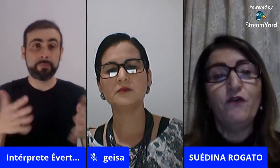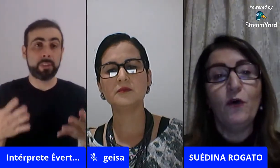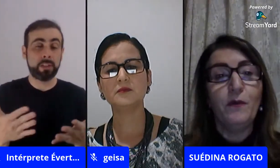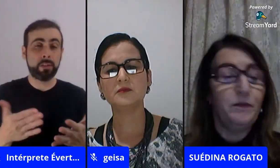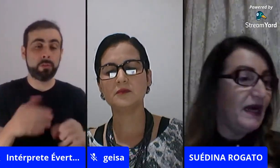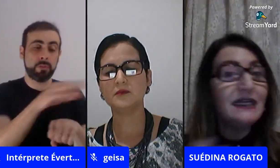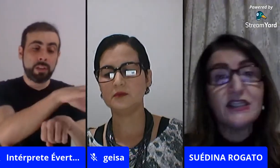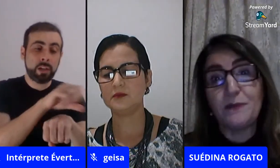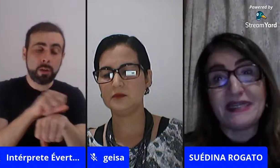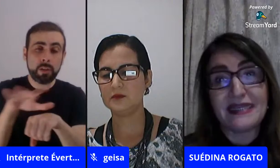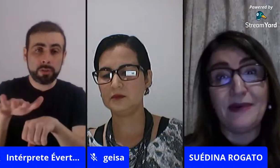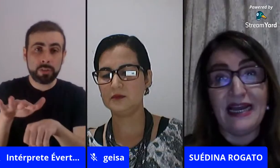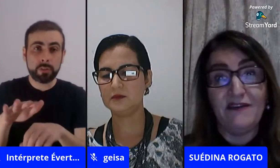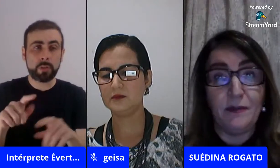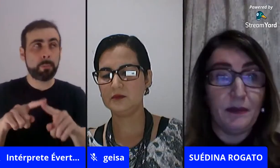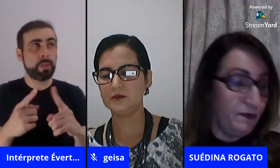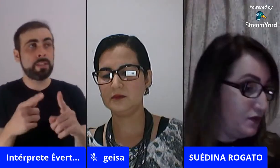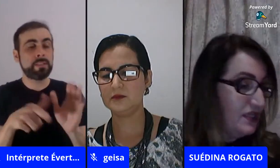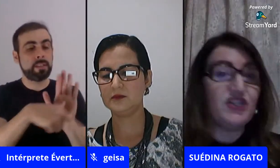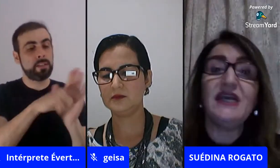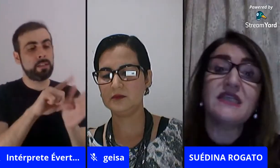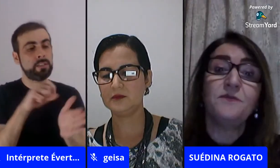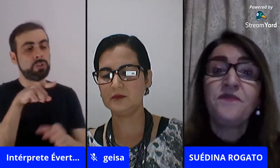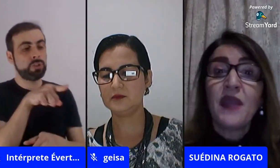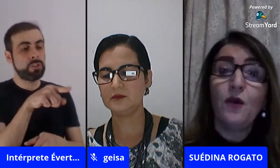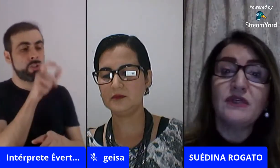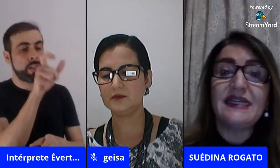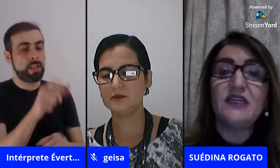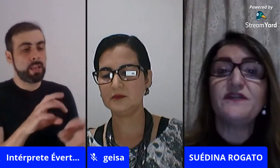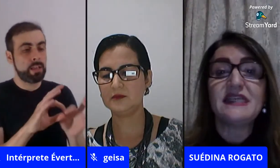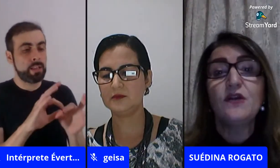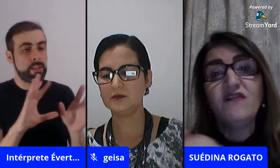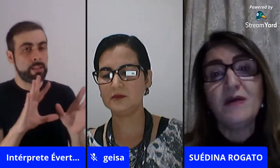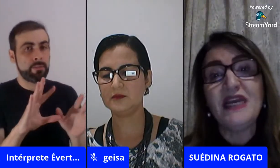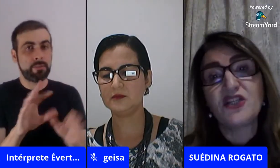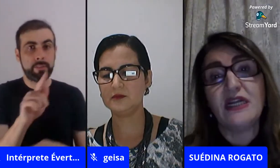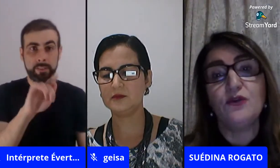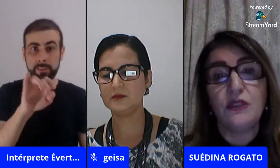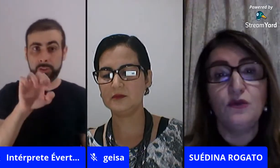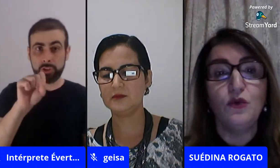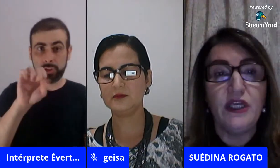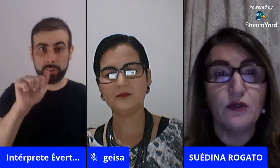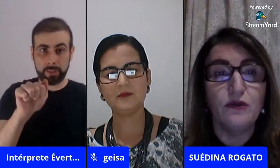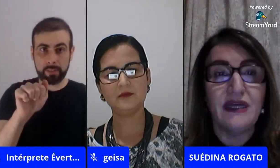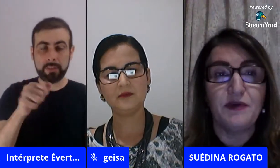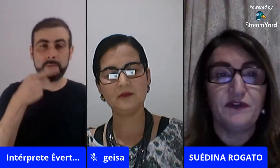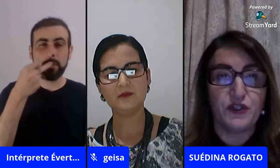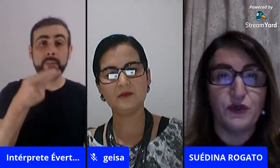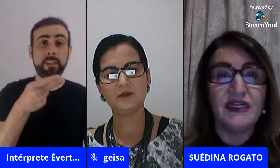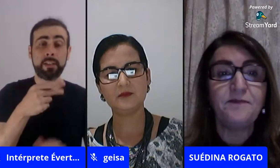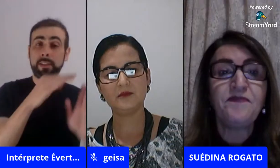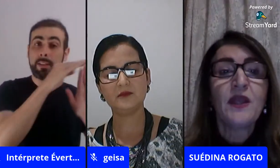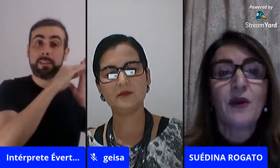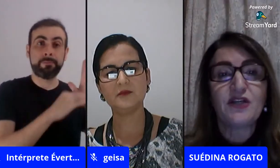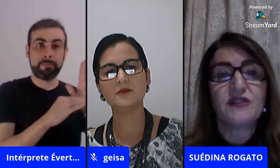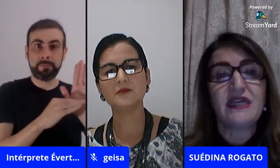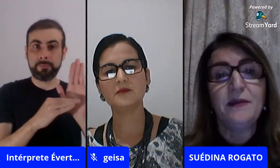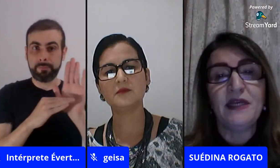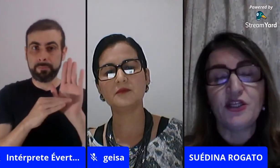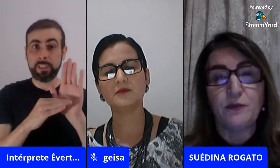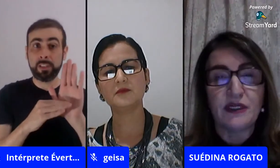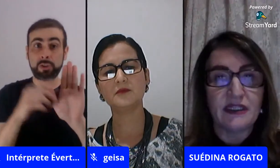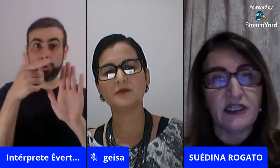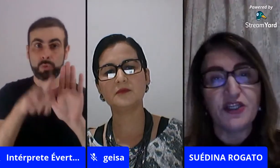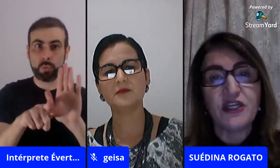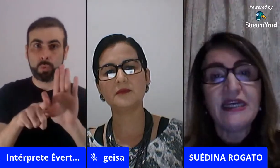né. Eu vou, antes de passar a palavra para a professora Geisa, eu gostaria de fazer novamente a leitura do currículo da professora, que eu